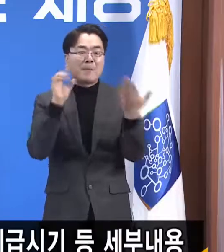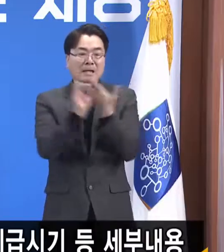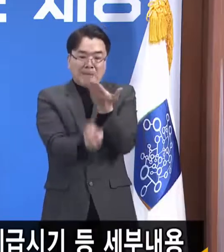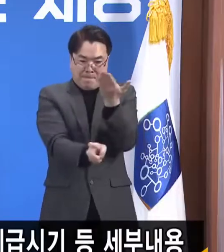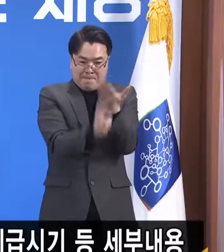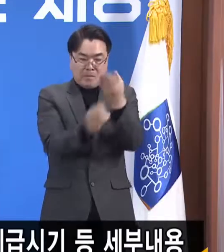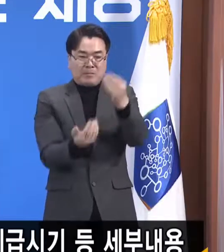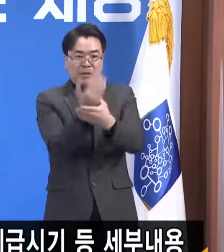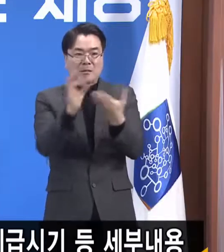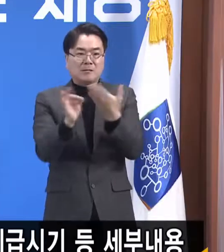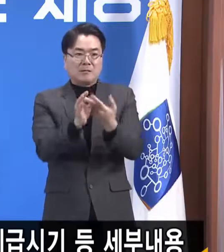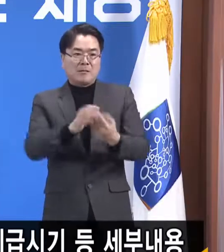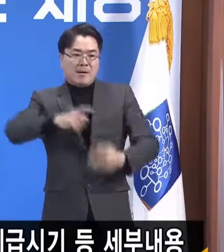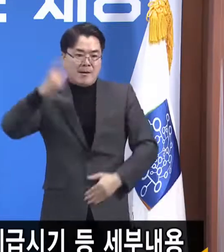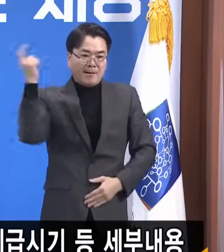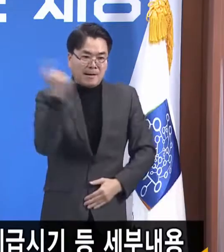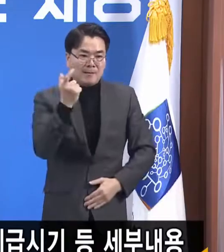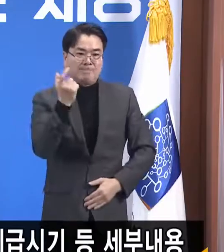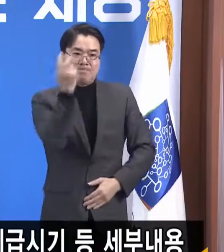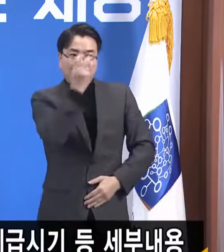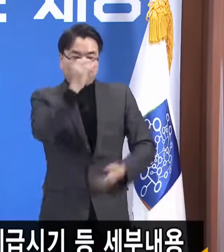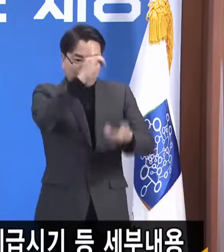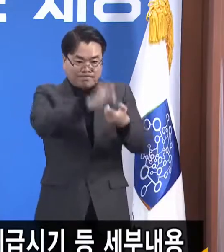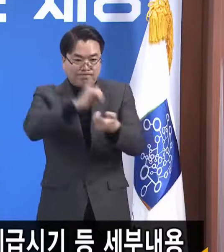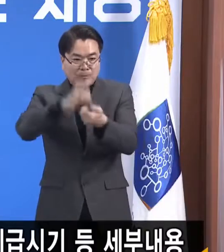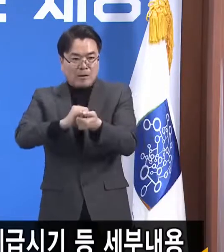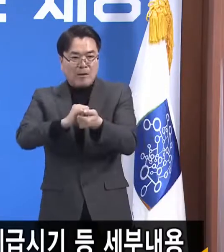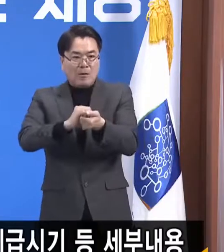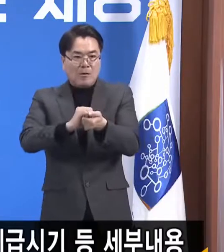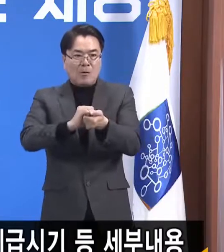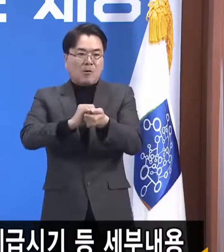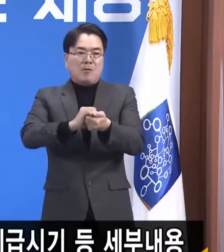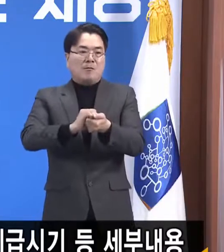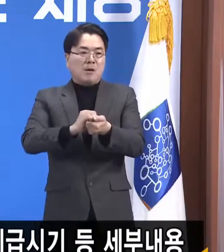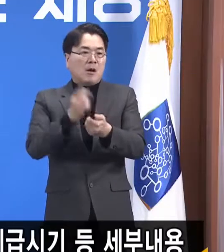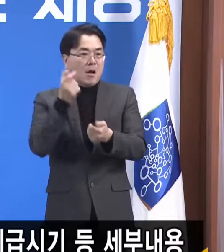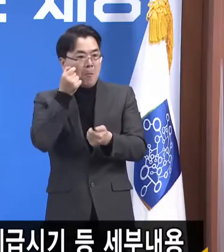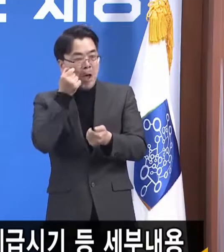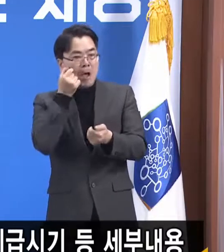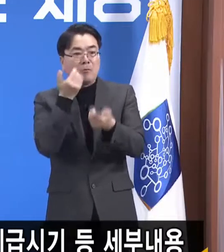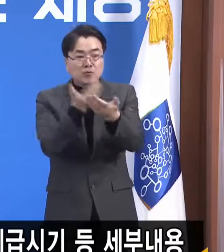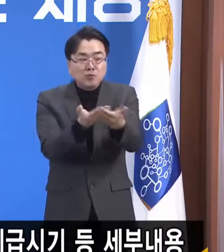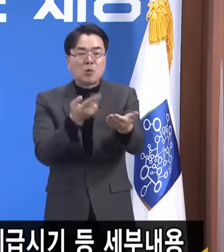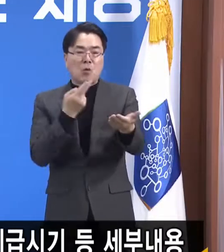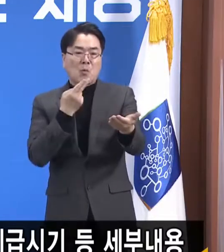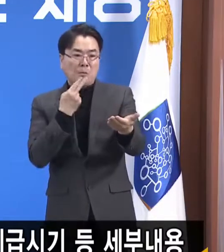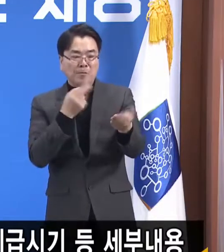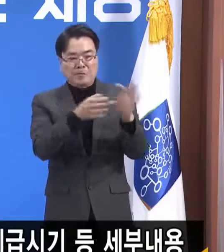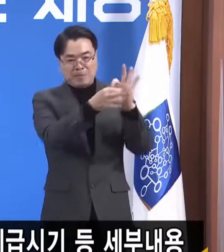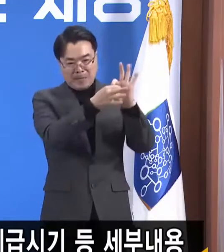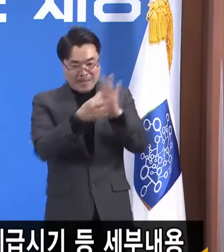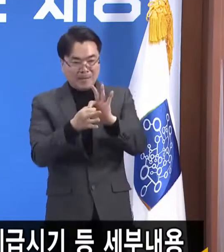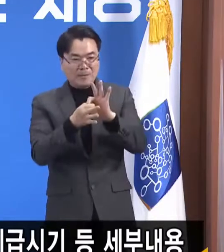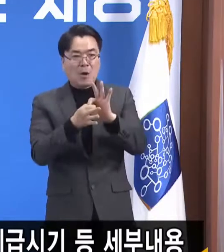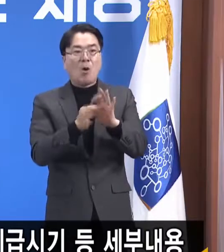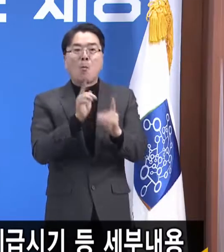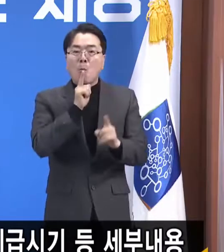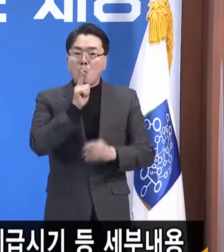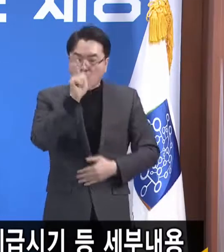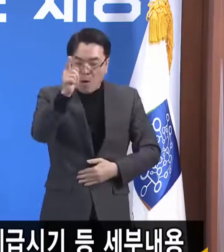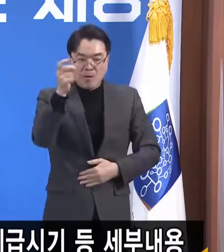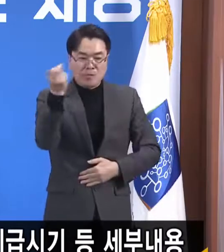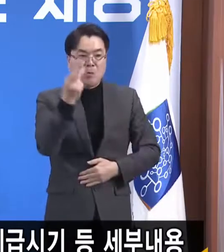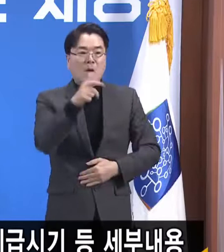강력하게 단속하고 적발된 사례에 대해서는 예외 없이 중고거래자 및 위법 가맹점을 고발하고